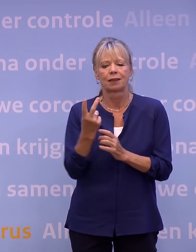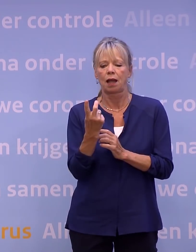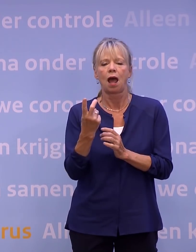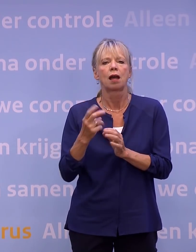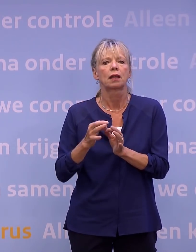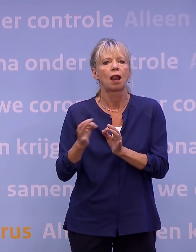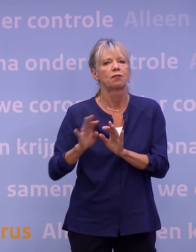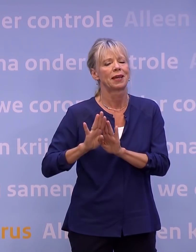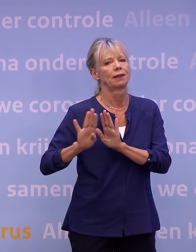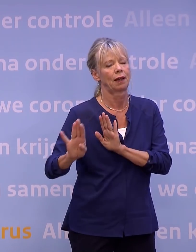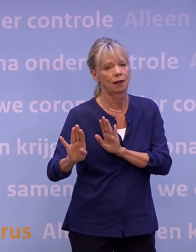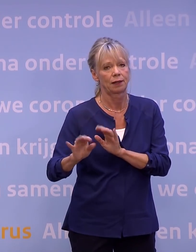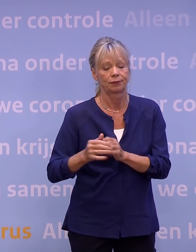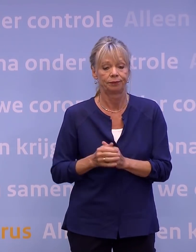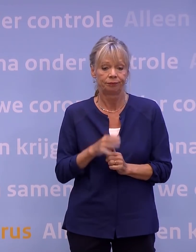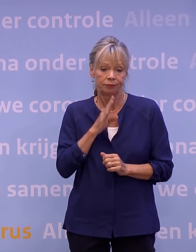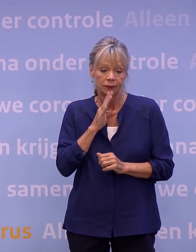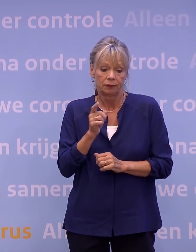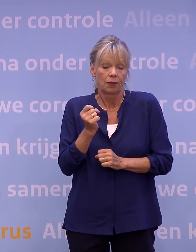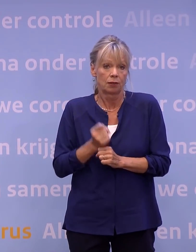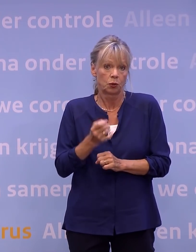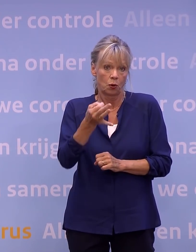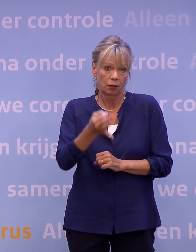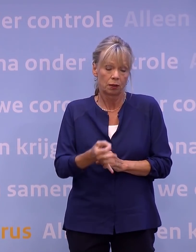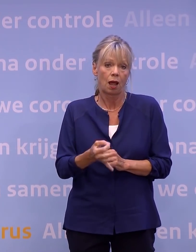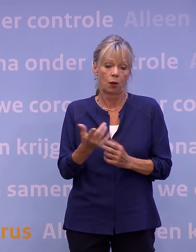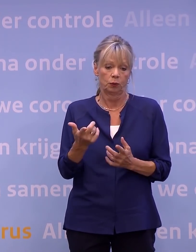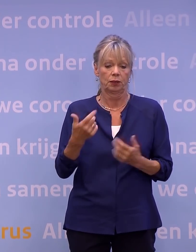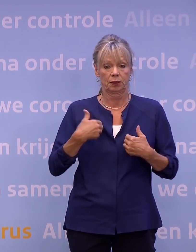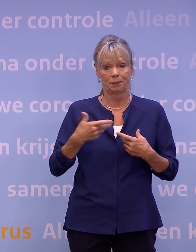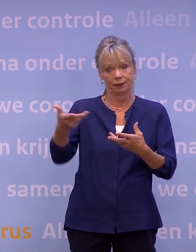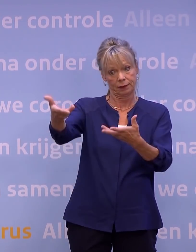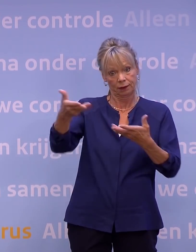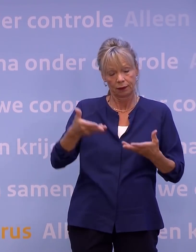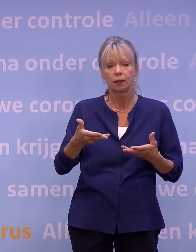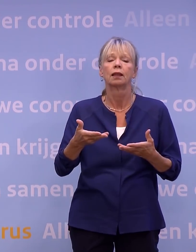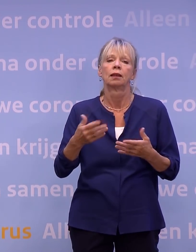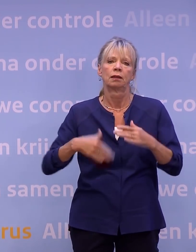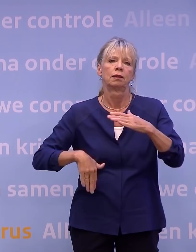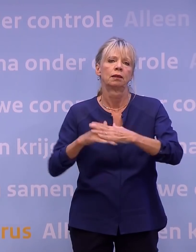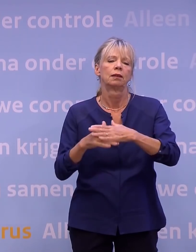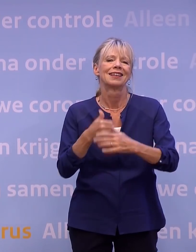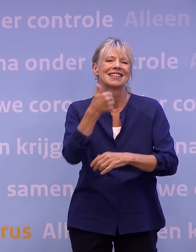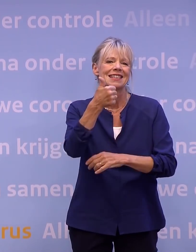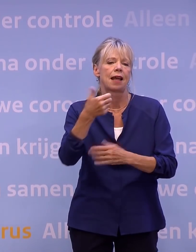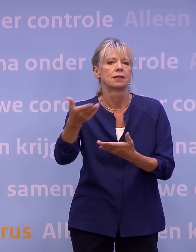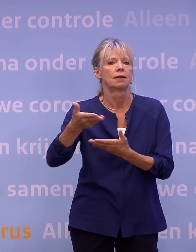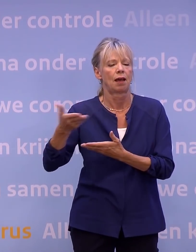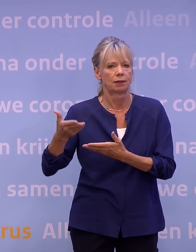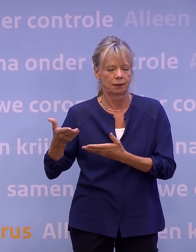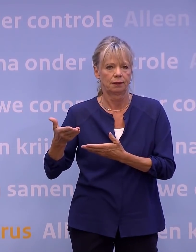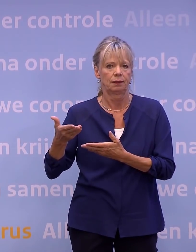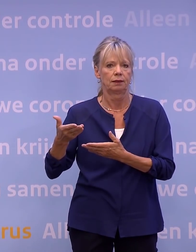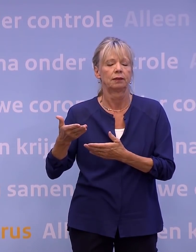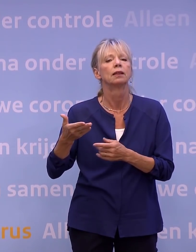Als je thuis toch mensen ontvangt, dan geldt beperk het tot maximaal zes gasten, kinderen tot en met